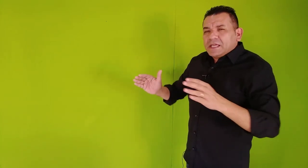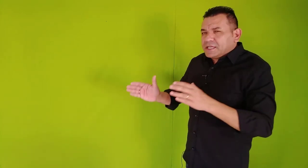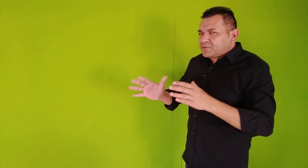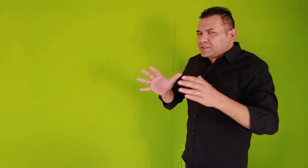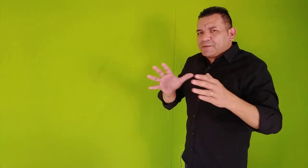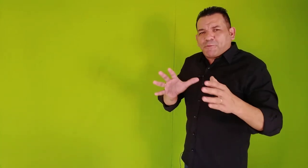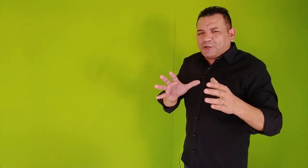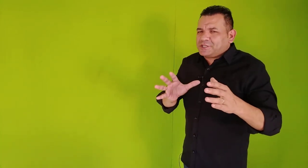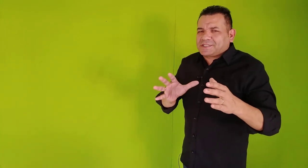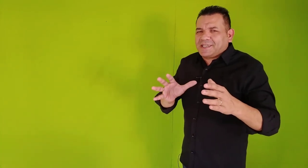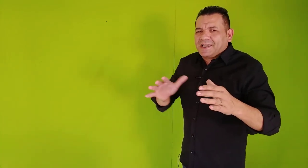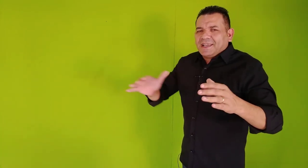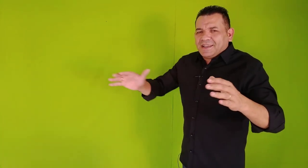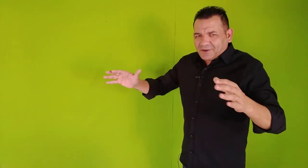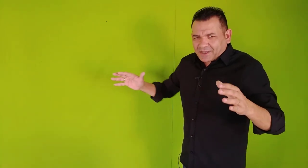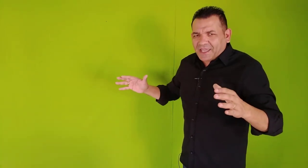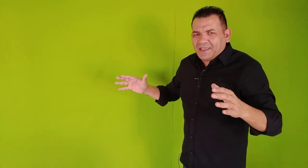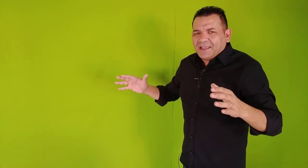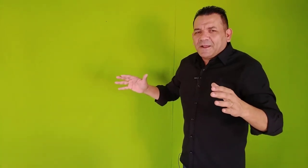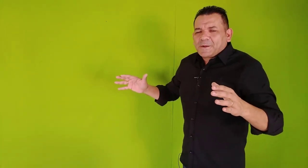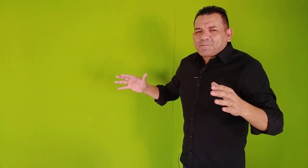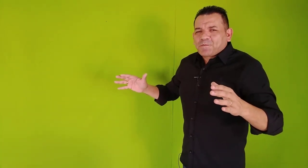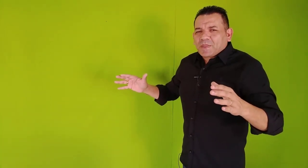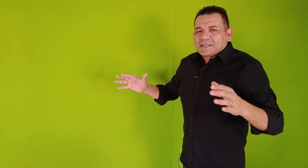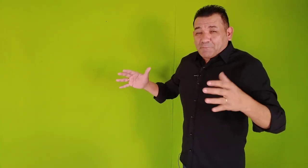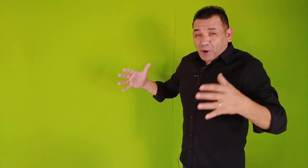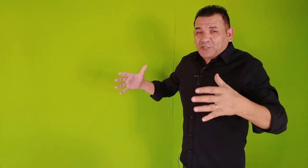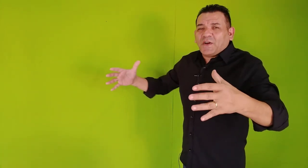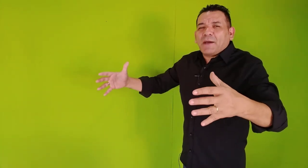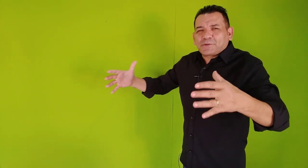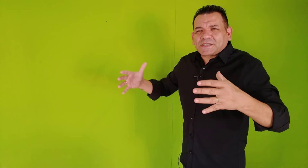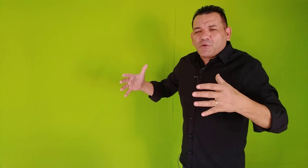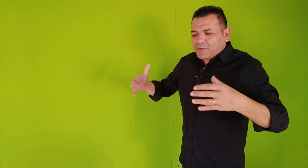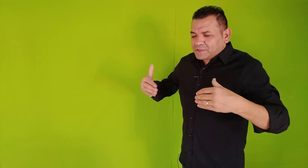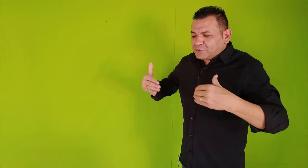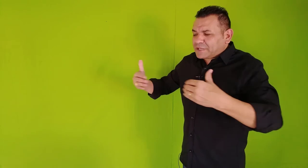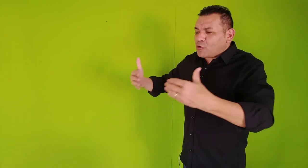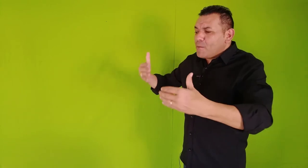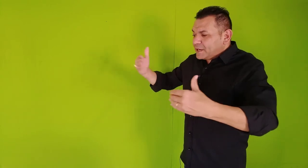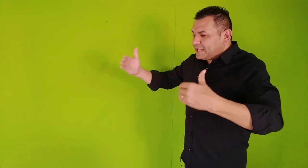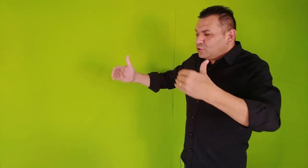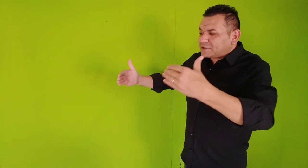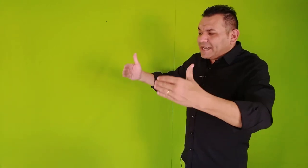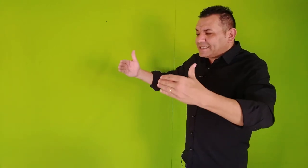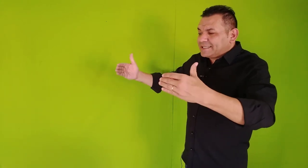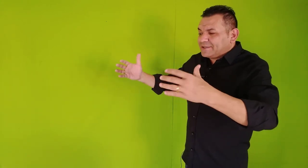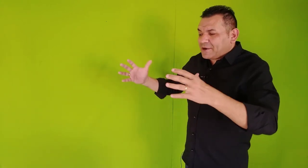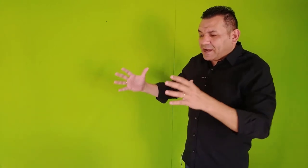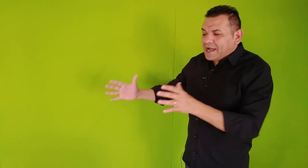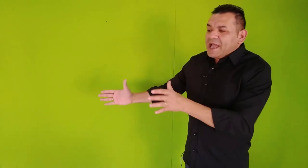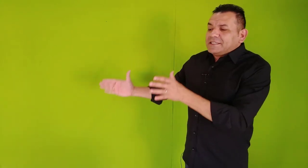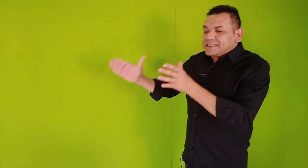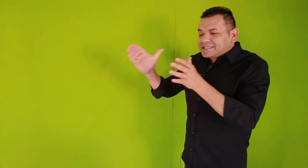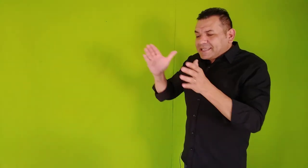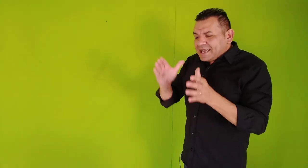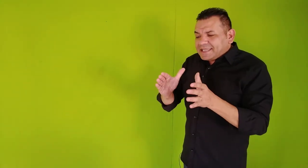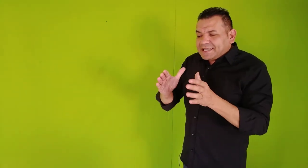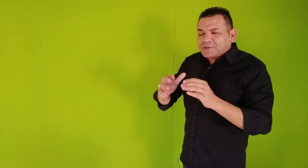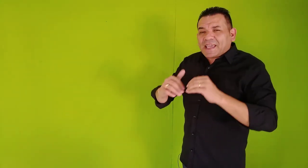E isso você pode dizer, ok? Você pode falar para o Senhor que você não está compreendendo, não está entendendo. Agora, dizer que Deus é